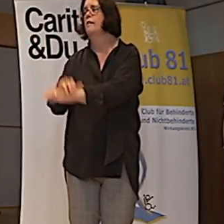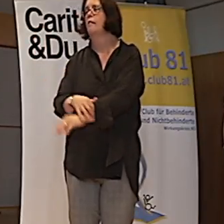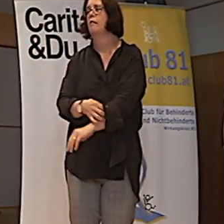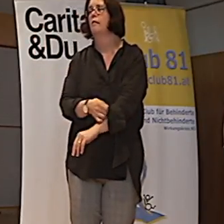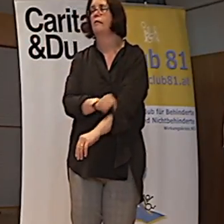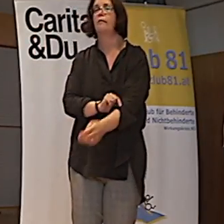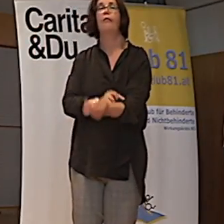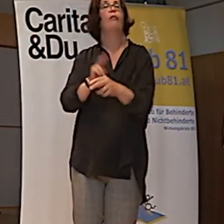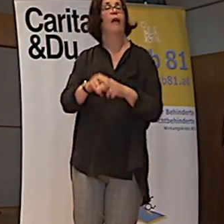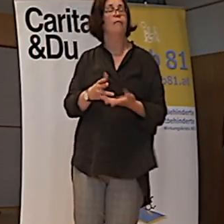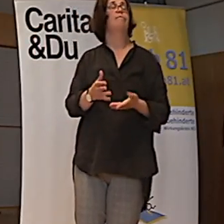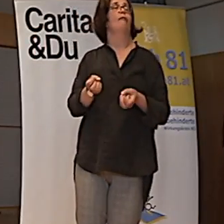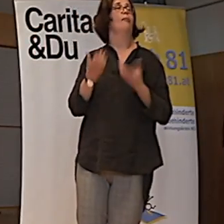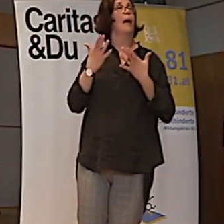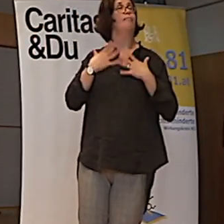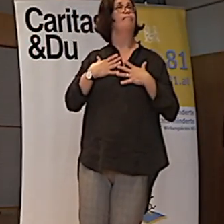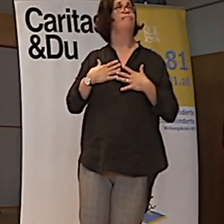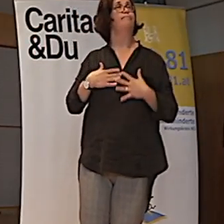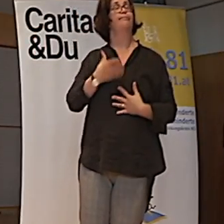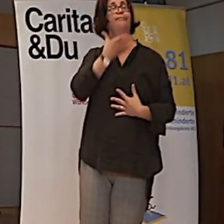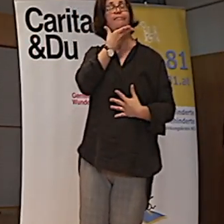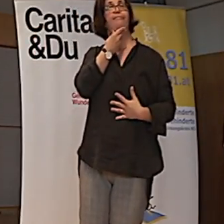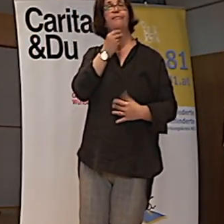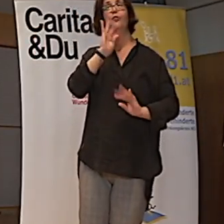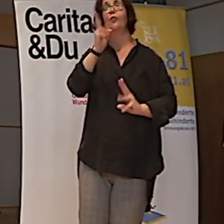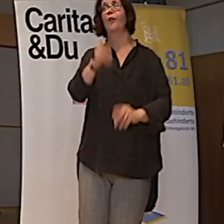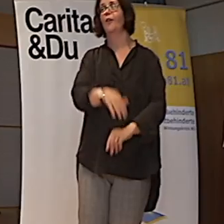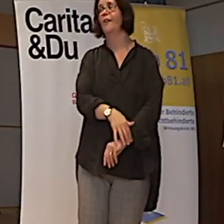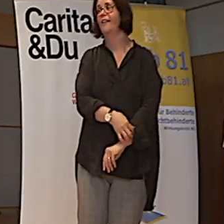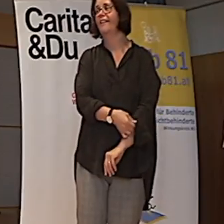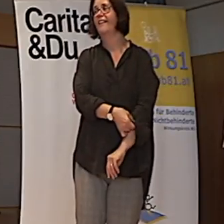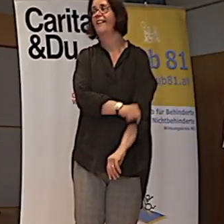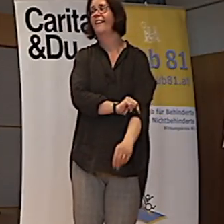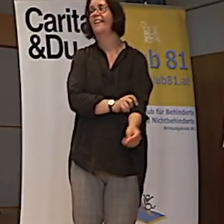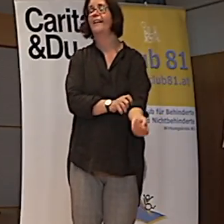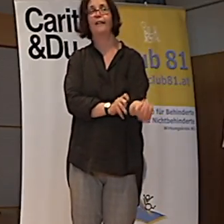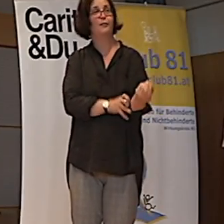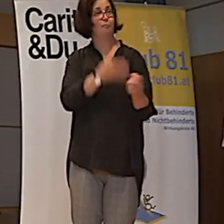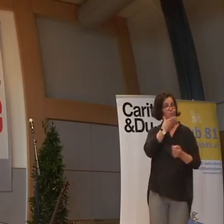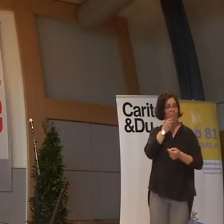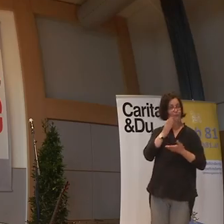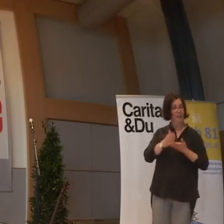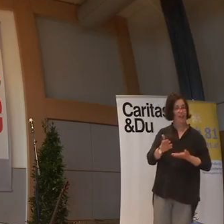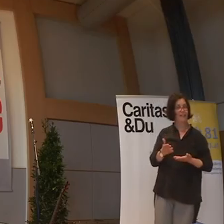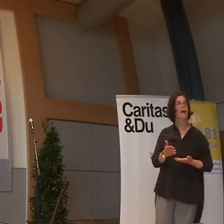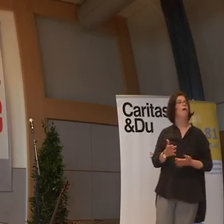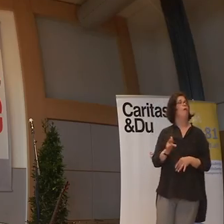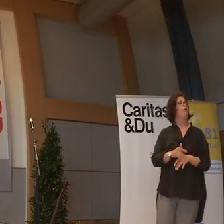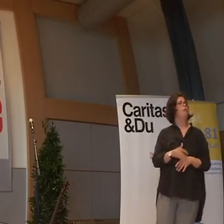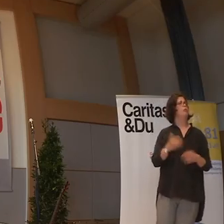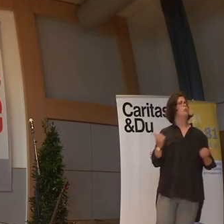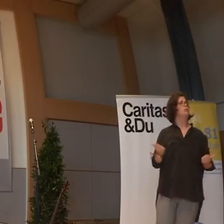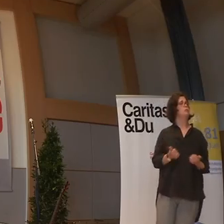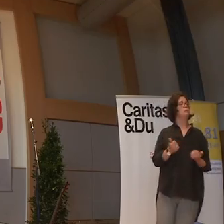und mache mich schön. Tja, wenn ich mich schön gemacht habe, fühle ich mich gut. Ich habe gegessen, ich